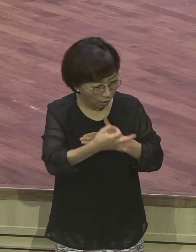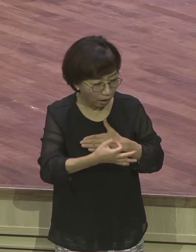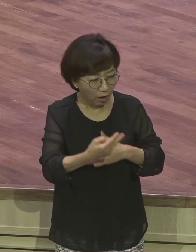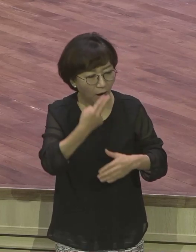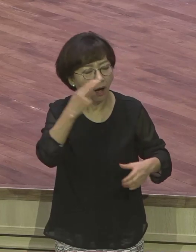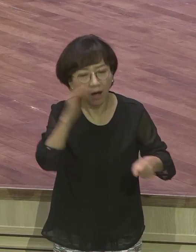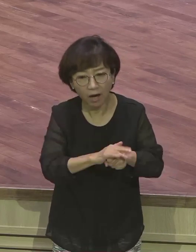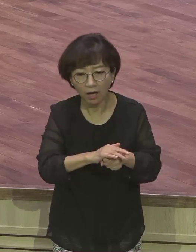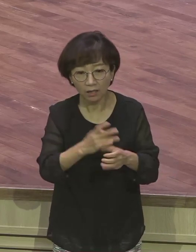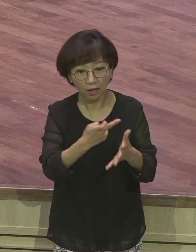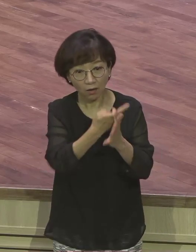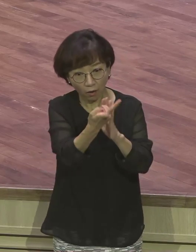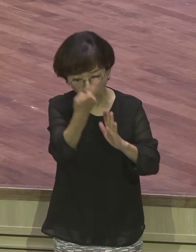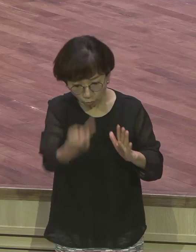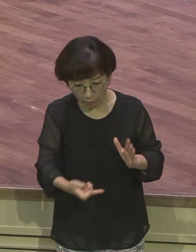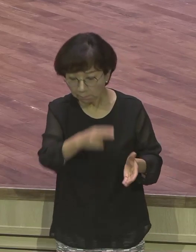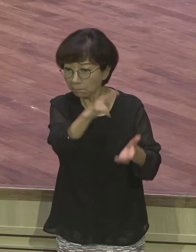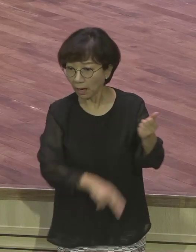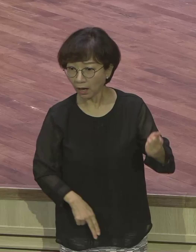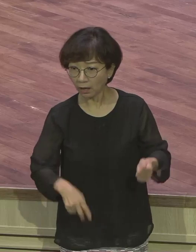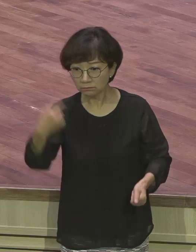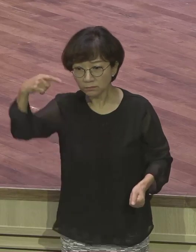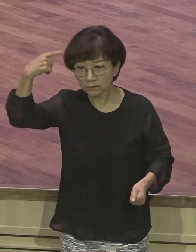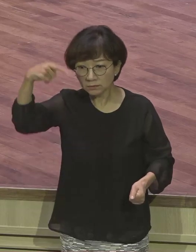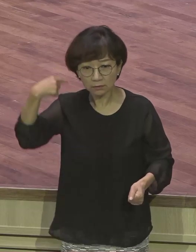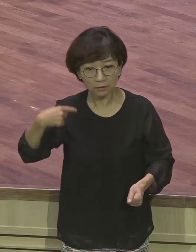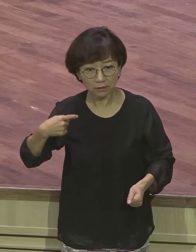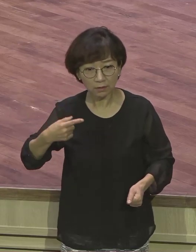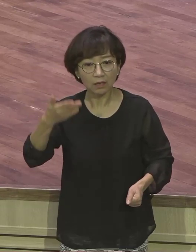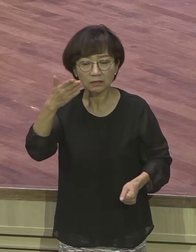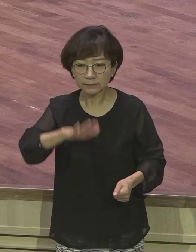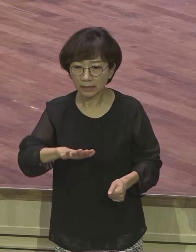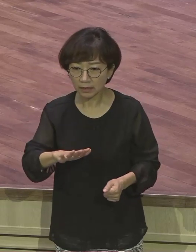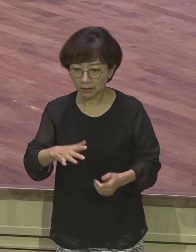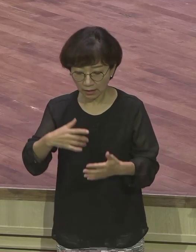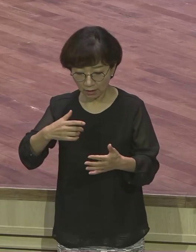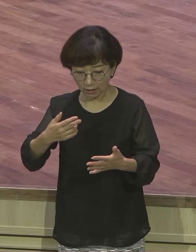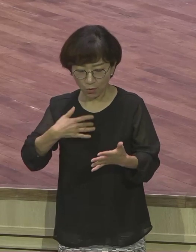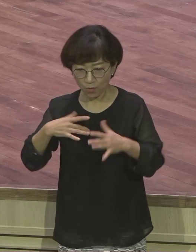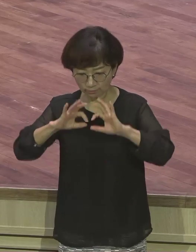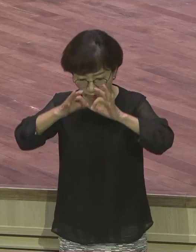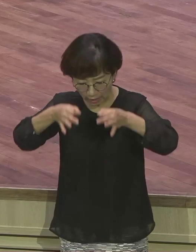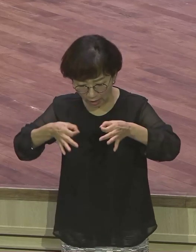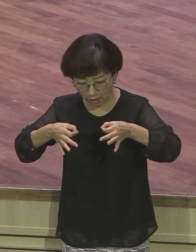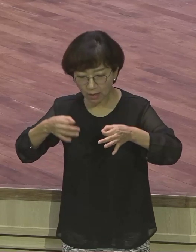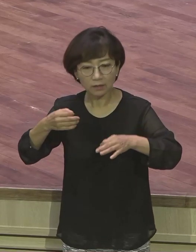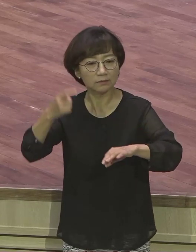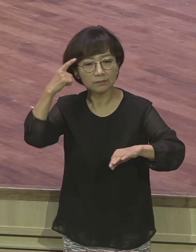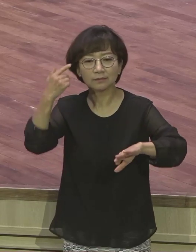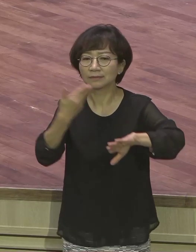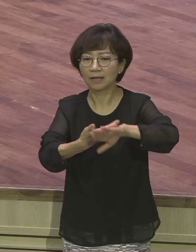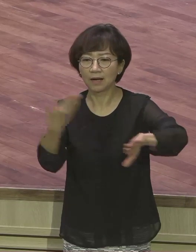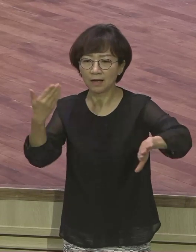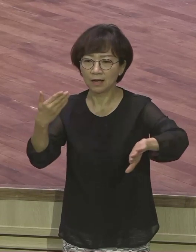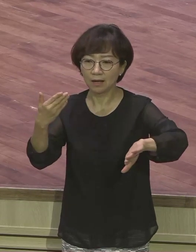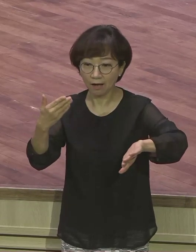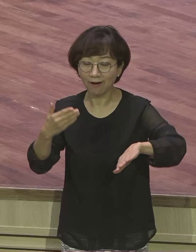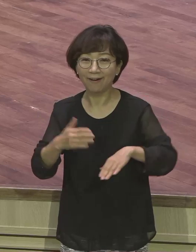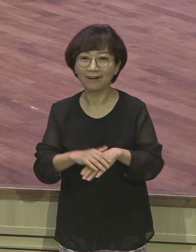같지만 요셉 자신은 전혀 그렇지 않았다는 얘기를 그걸 알 수 있는 노예생활 한금으로 말해요. 얼마나 밝고 얼마나